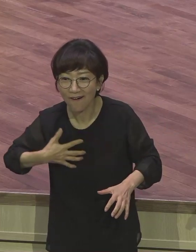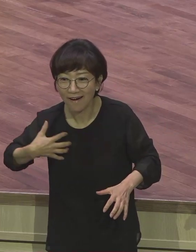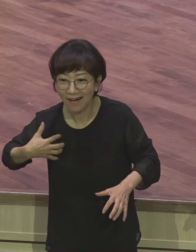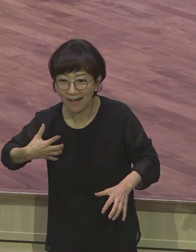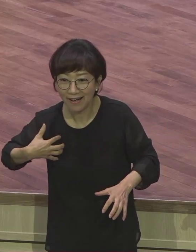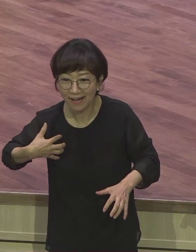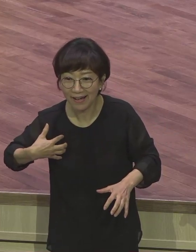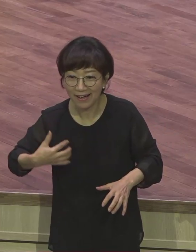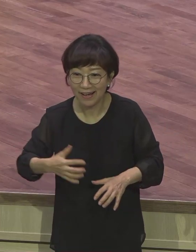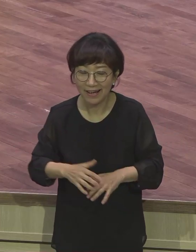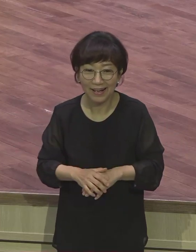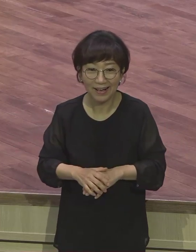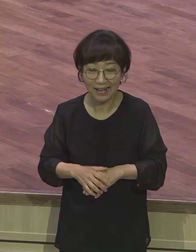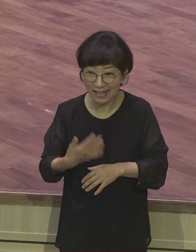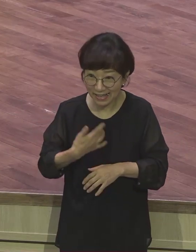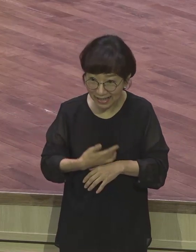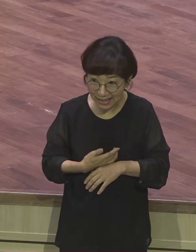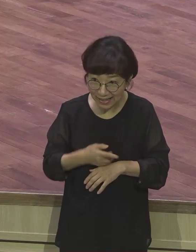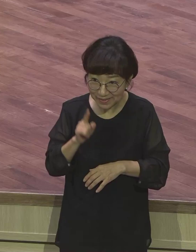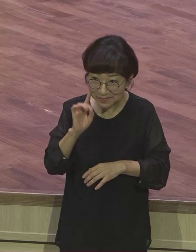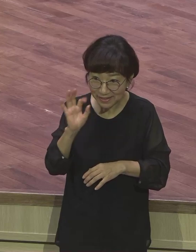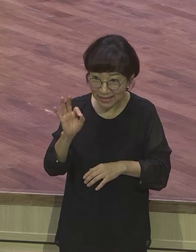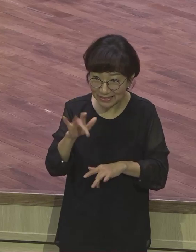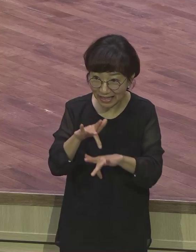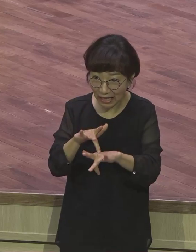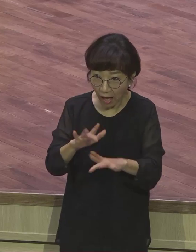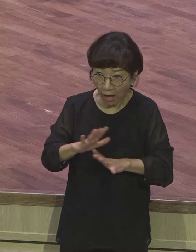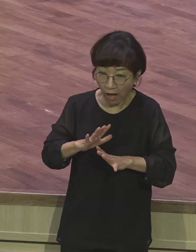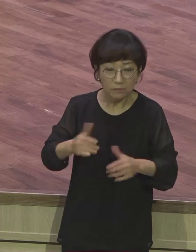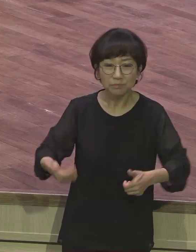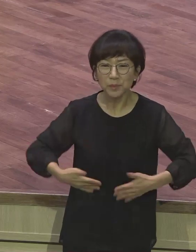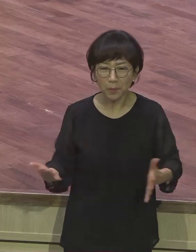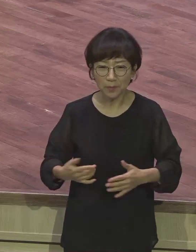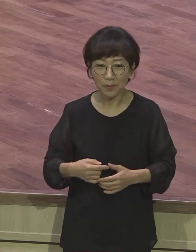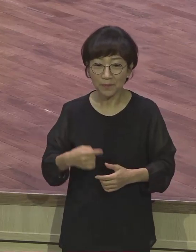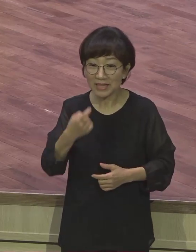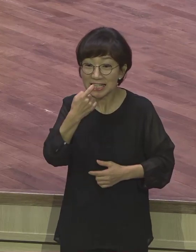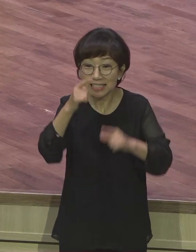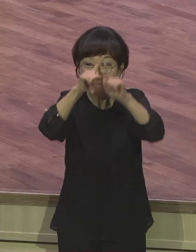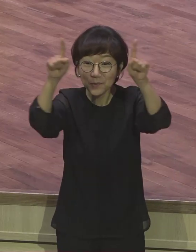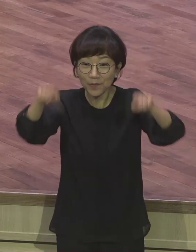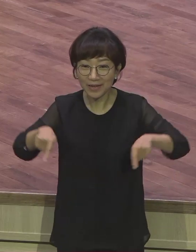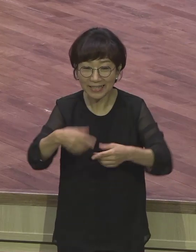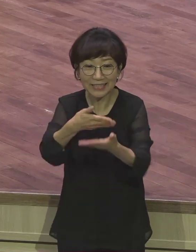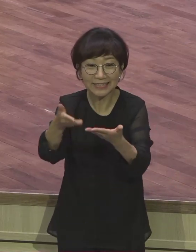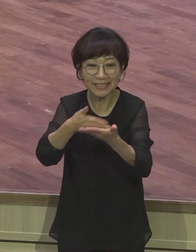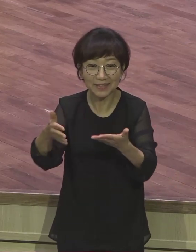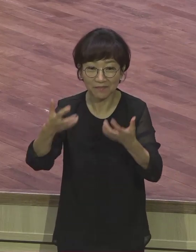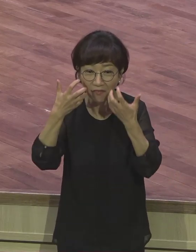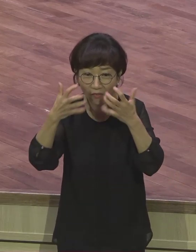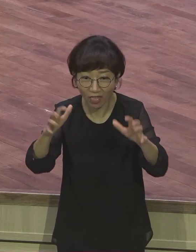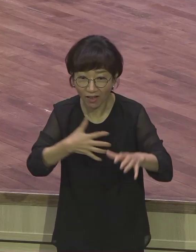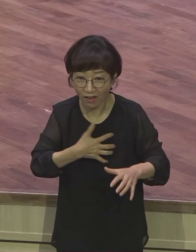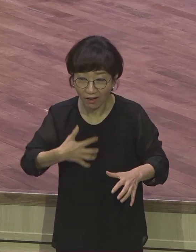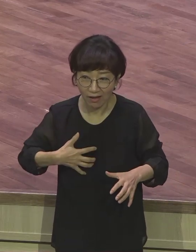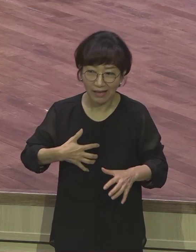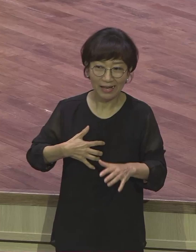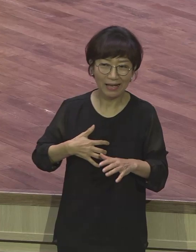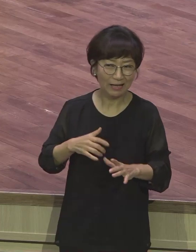사단을 두려워할 필요가 없어요. 그 사람을 속이는 거예요. 이런 무슨 영화나 무슨 이런 뭐 나오는 게 다 그